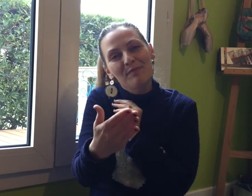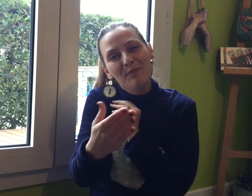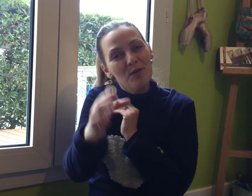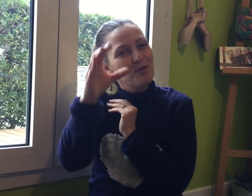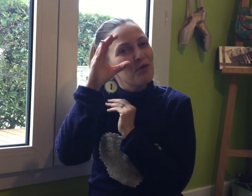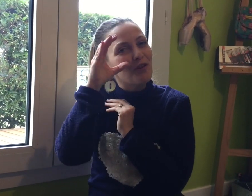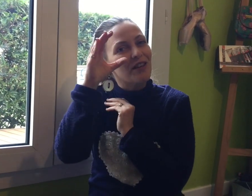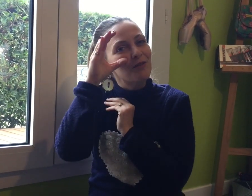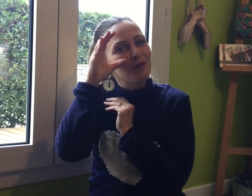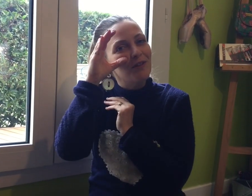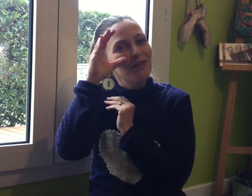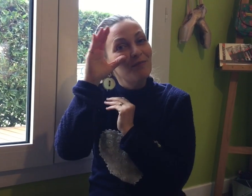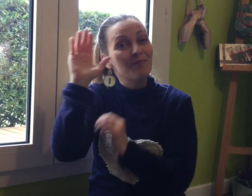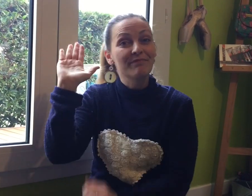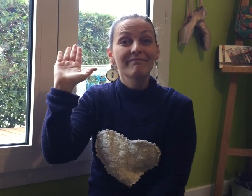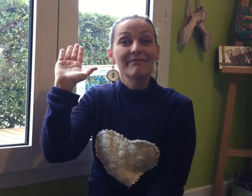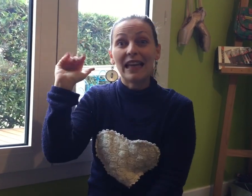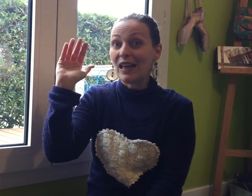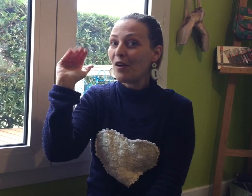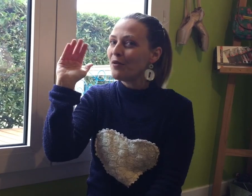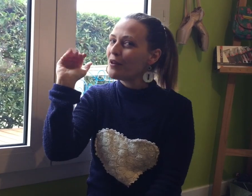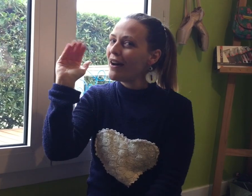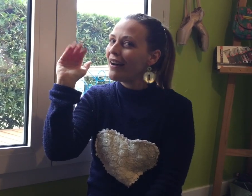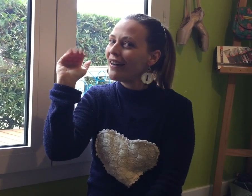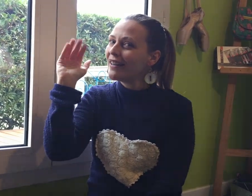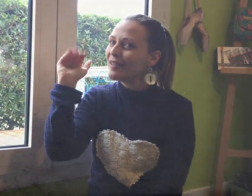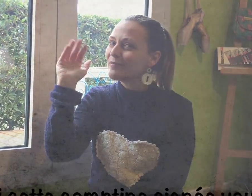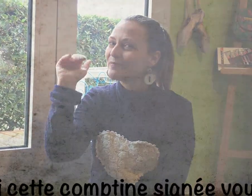beaucoup pour votre écoute Et au revoir !